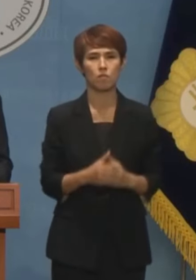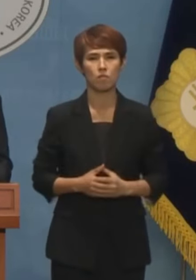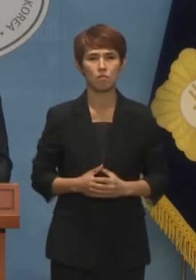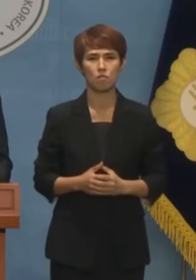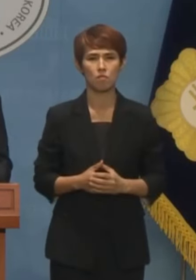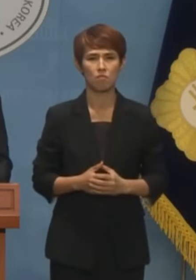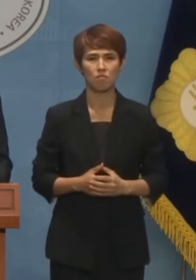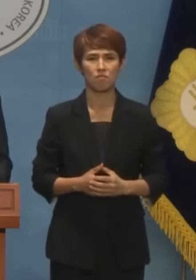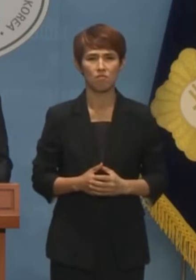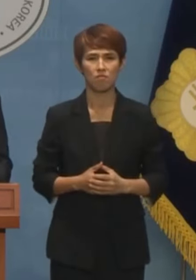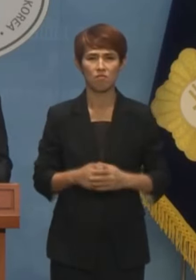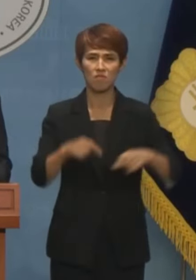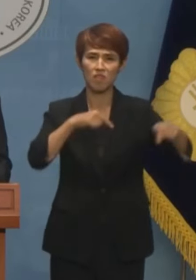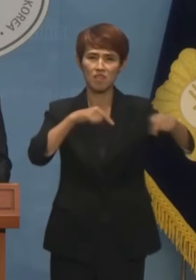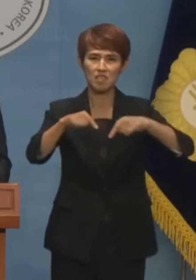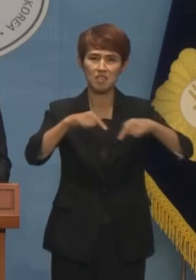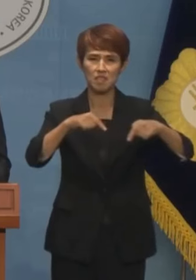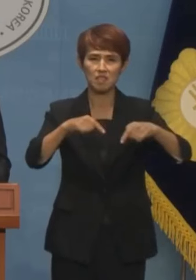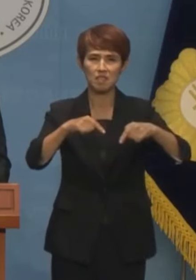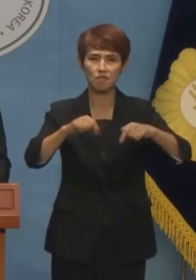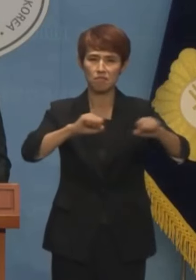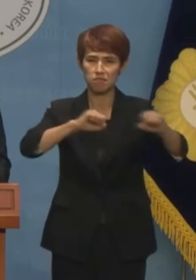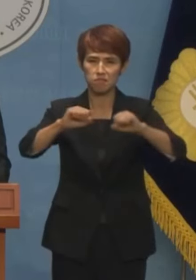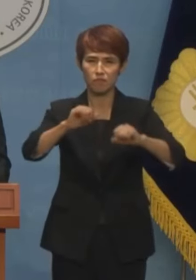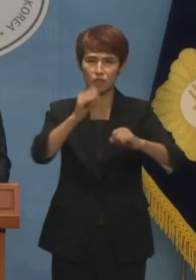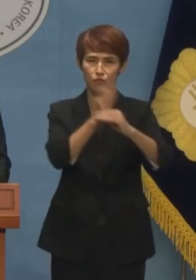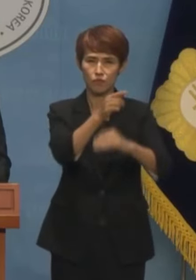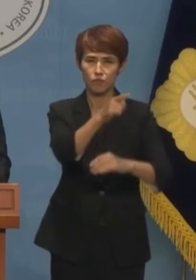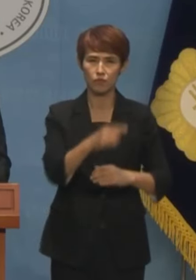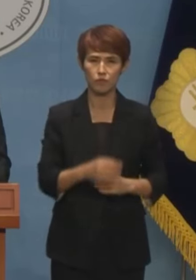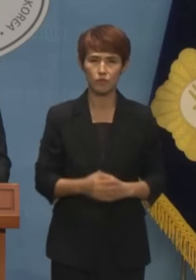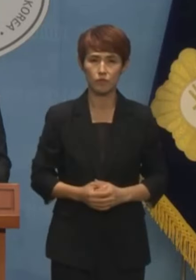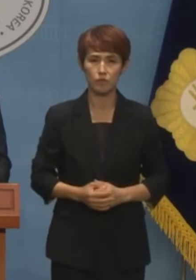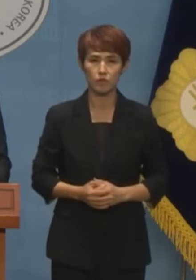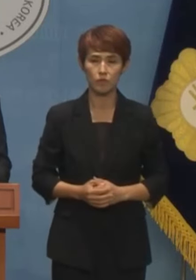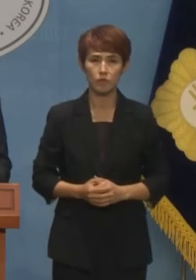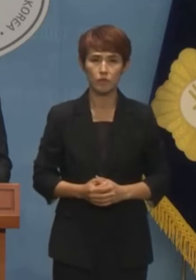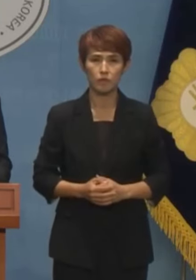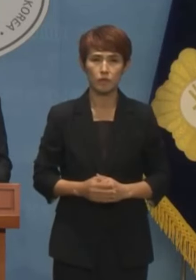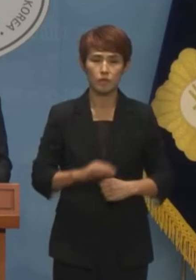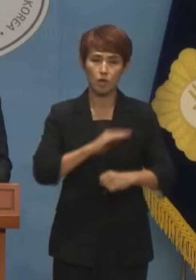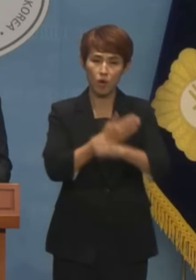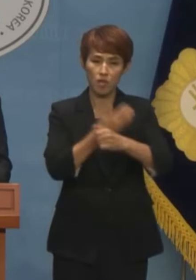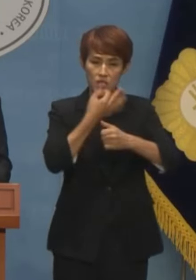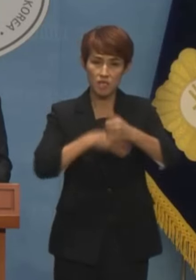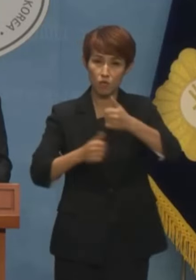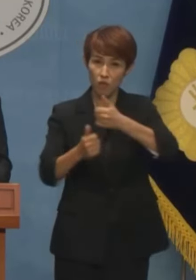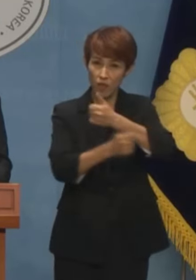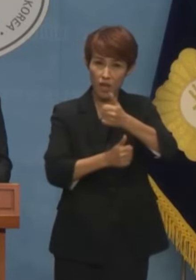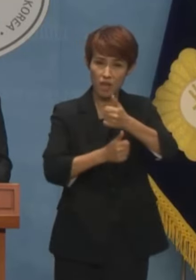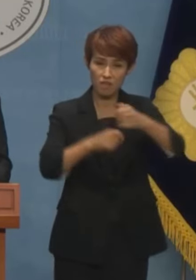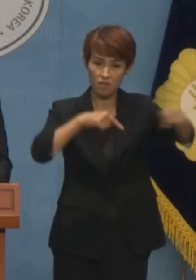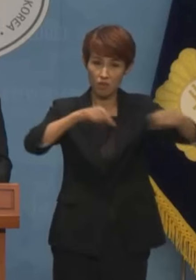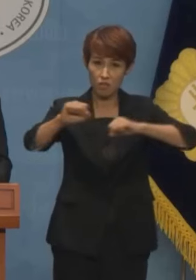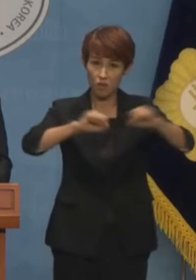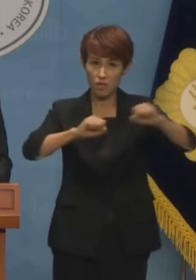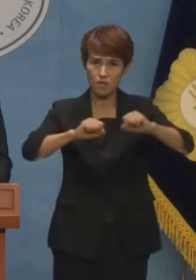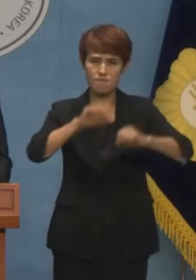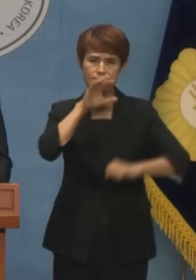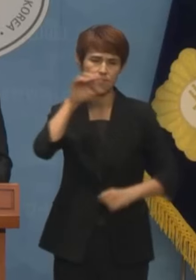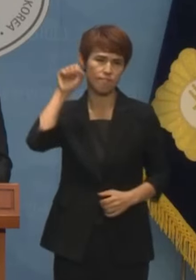보위부 역할을 자처하고 있습니다. 국민권익위의 정치 행위를 강력 규탄합니다.